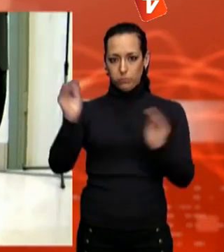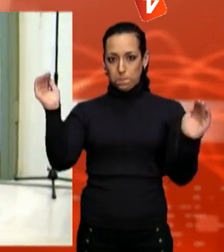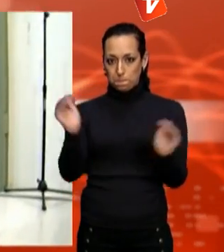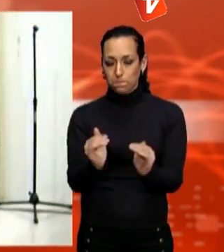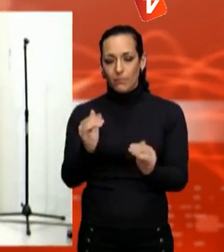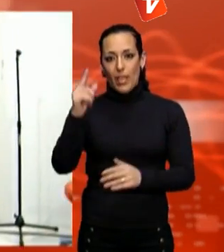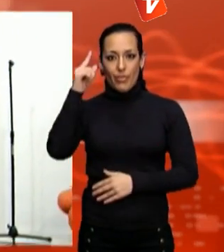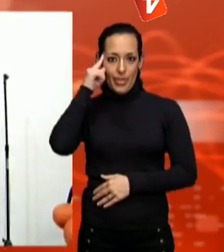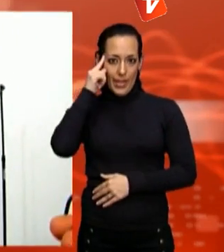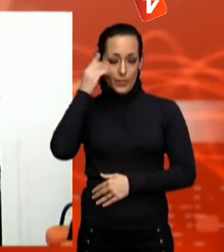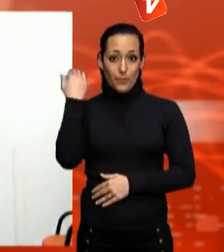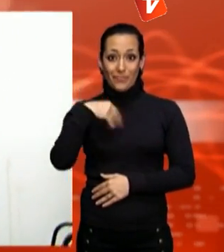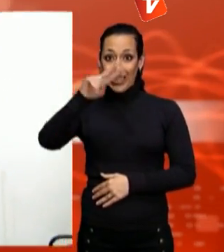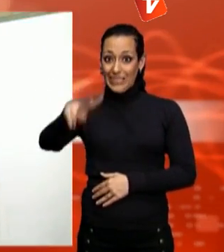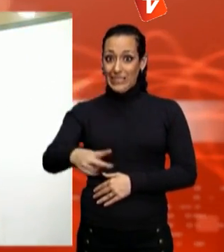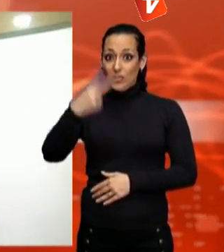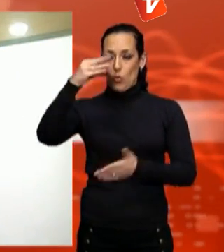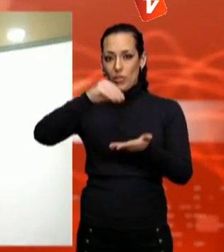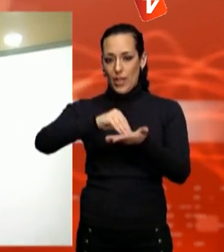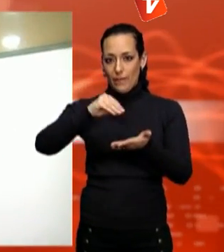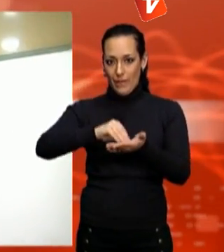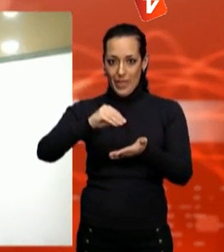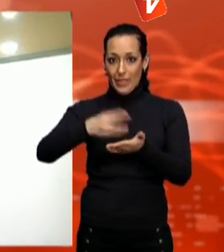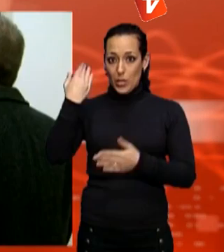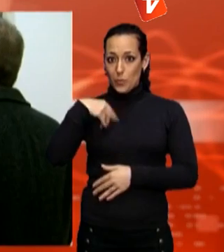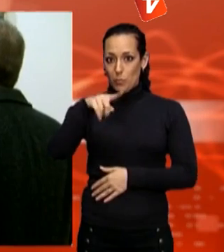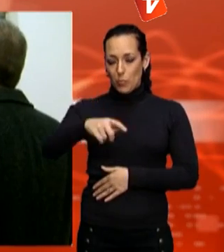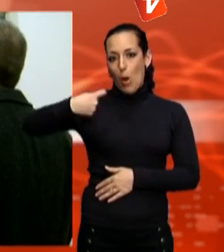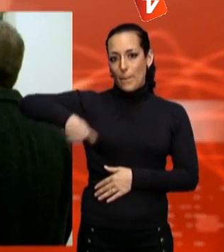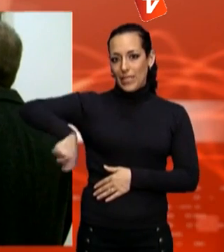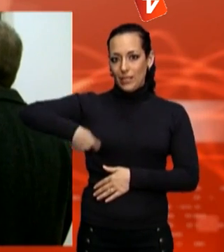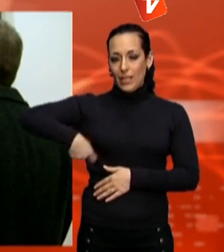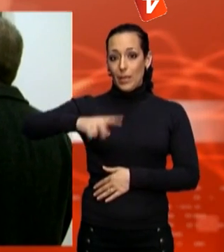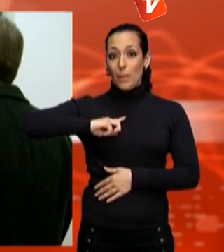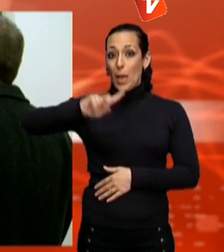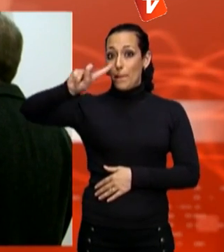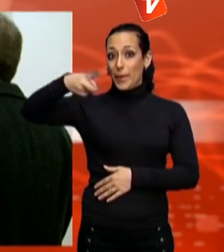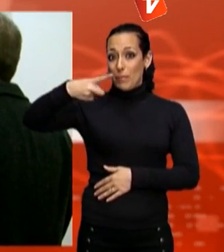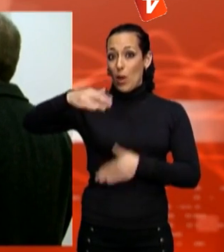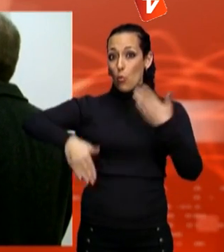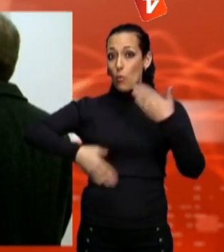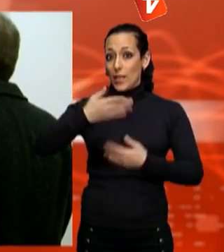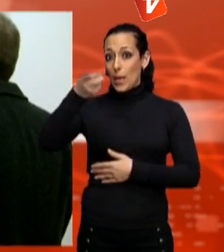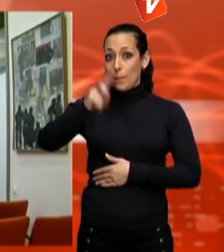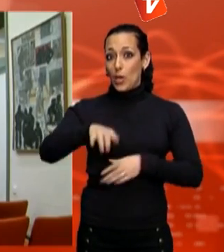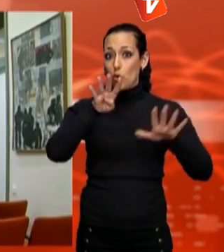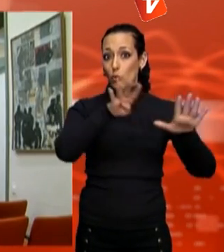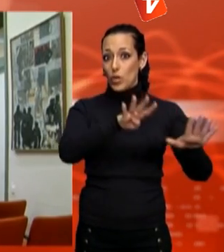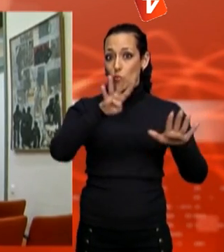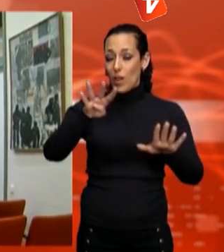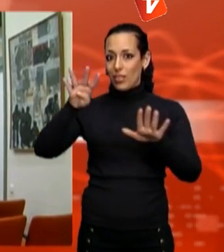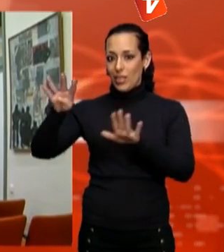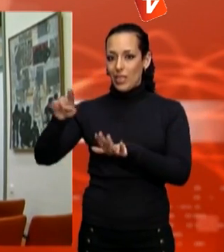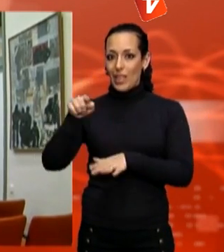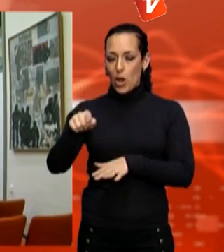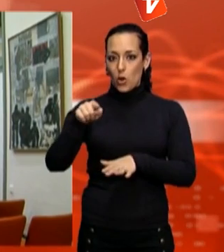segona vegada que Casa Joana presideix Amics de les Arts. El primer cop només va estar-hi 10 mesos l'any 1999, quan ho va deixar el